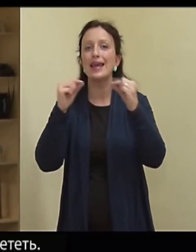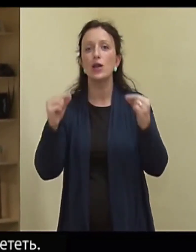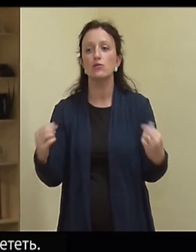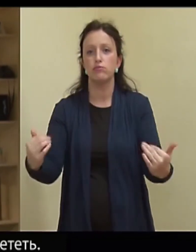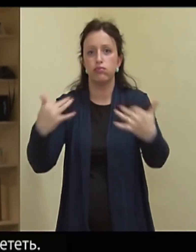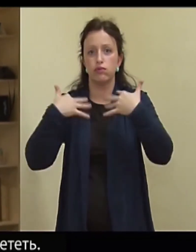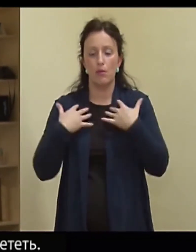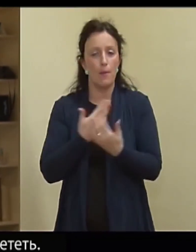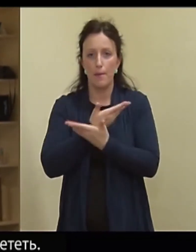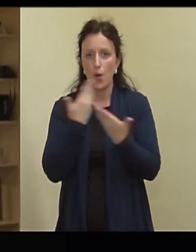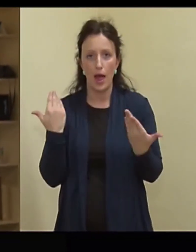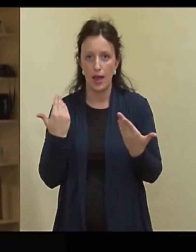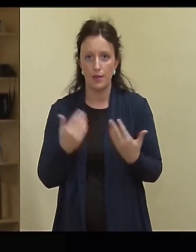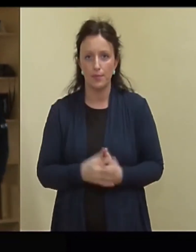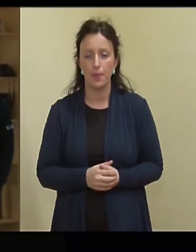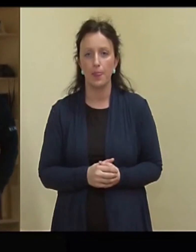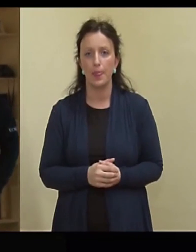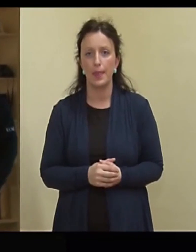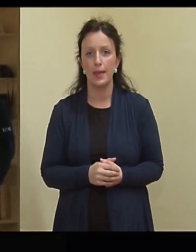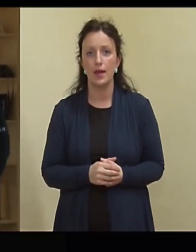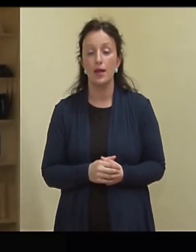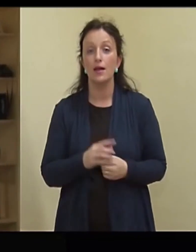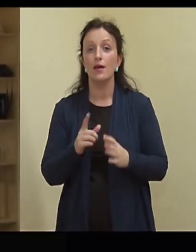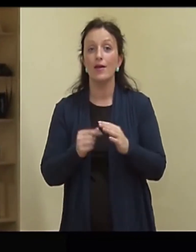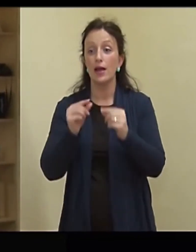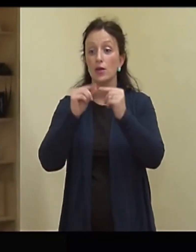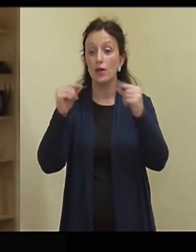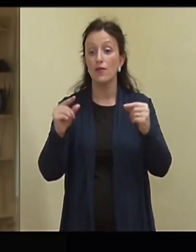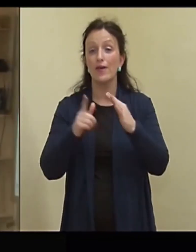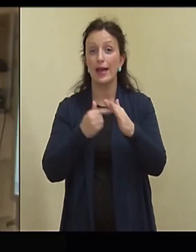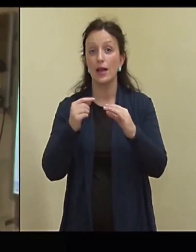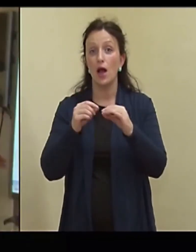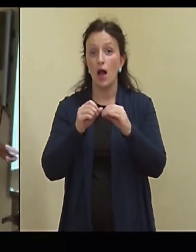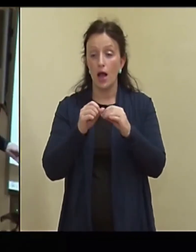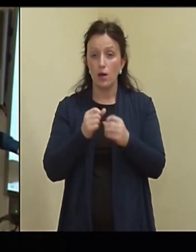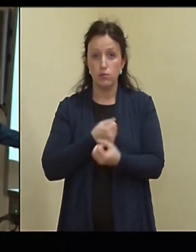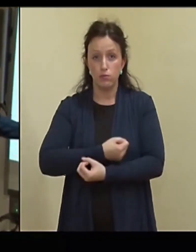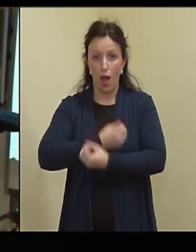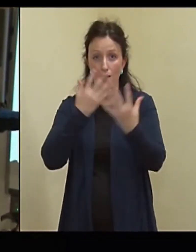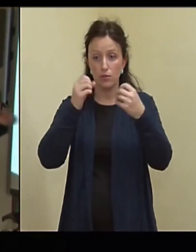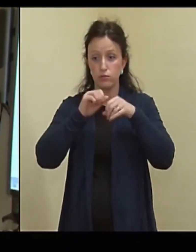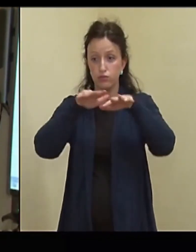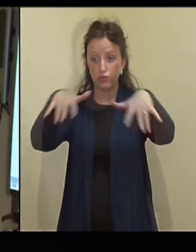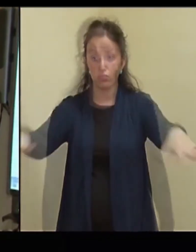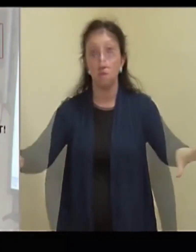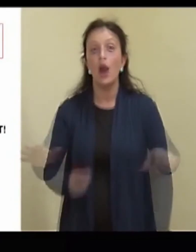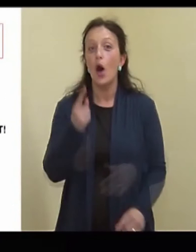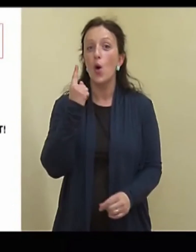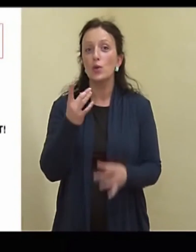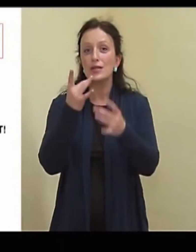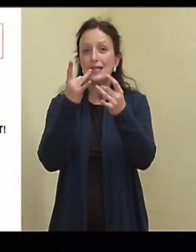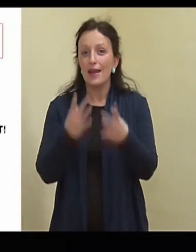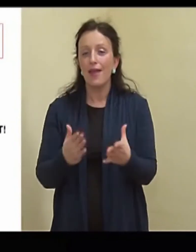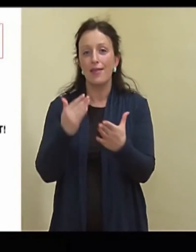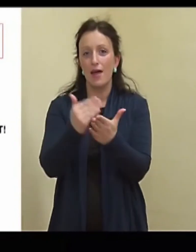sellepärast, et seda otse lennumaad ei ole. Muidugi lisaks sellel killul on ka lööklaine, mis sealt tuleb. Lõpetuseks kindel üks ja kindel reegel.